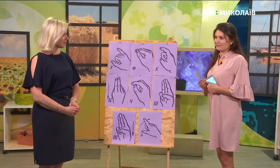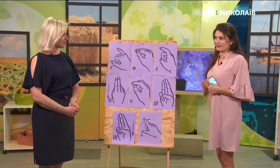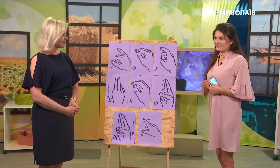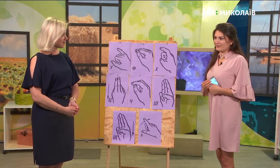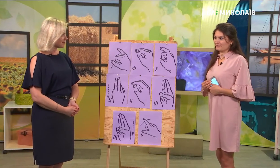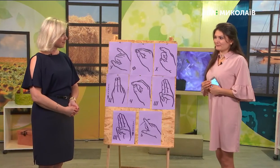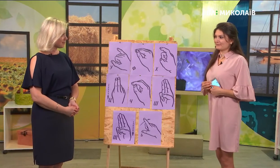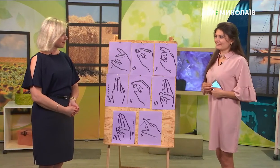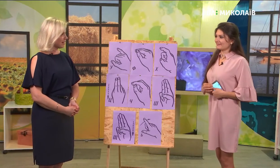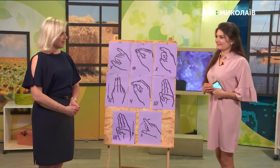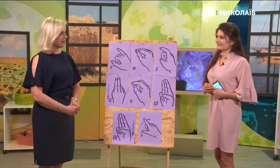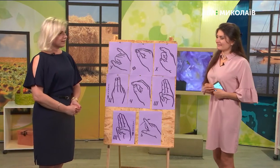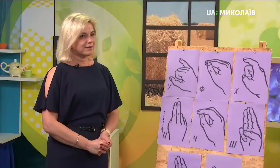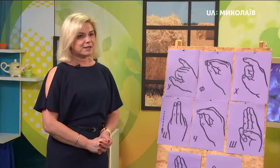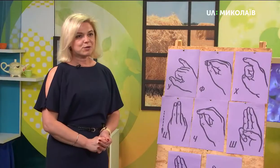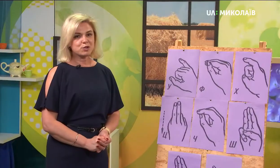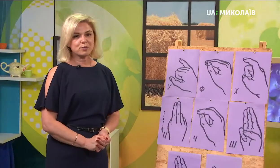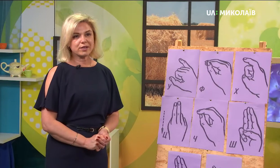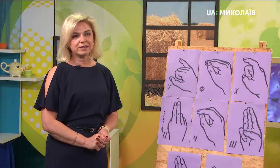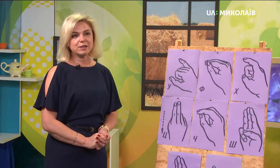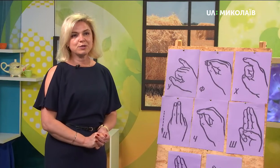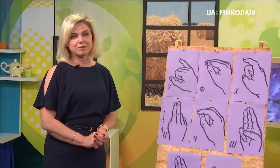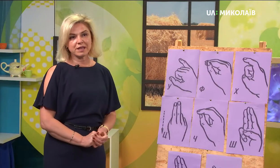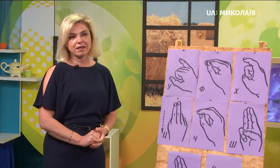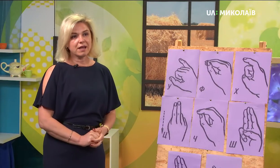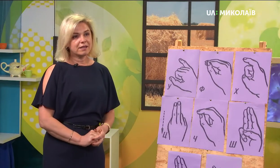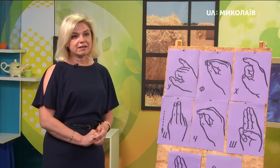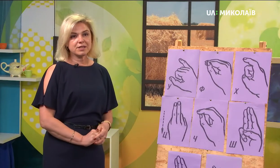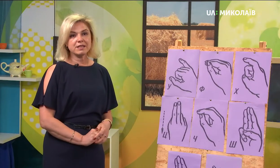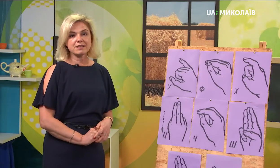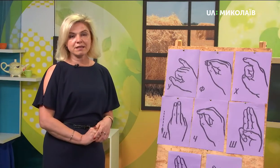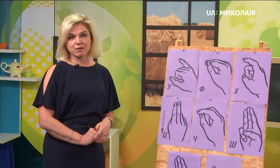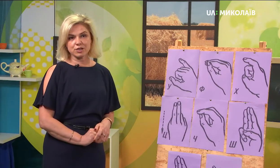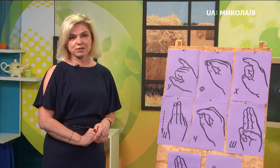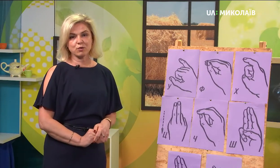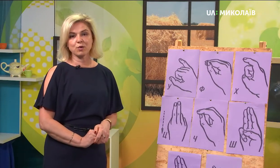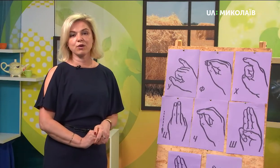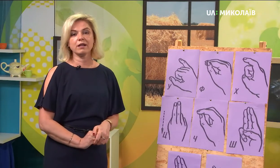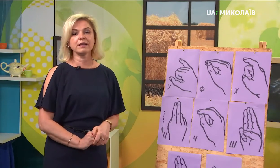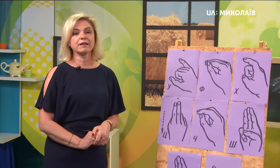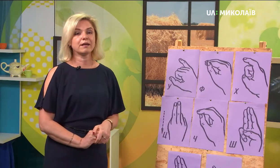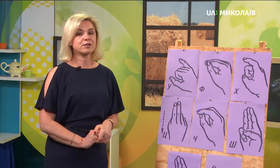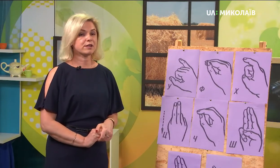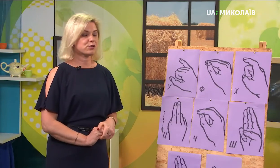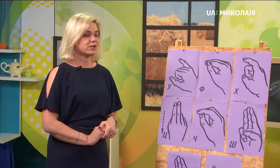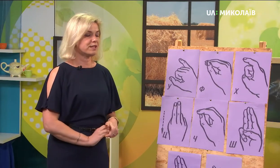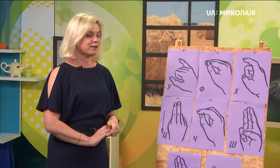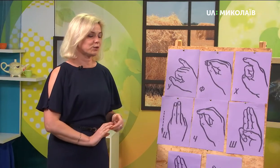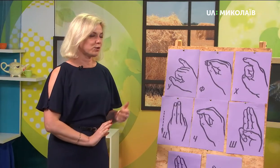правильно. Я хочу порадити людям, які навіть і не знають жестову мову, але якщо ті, хто